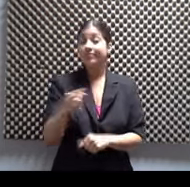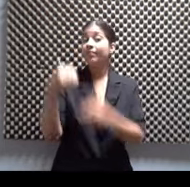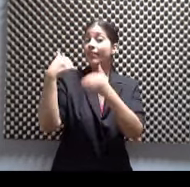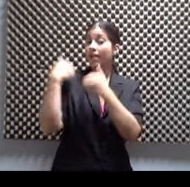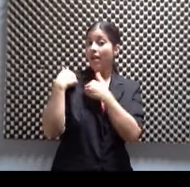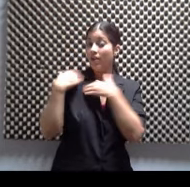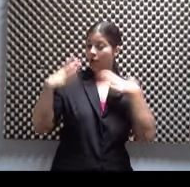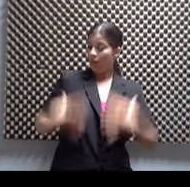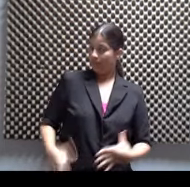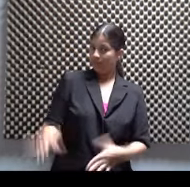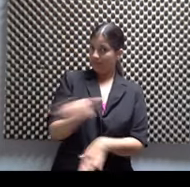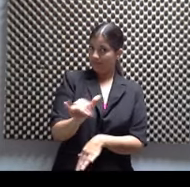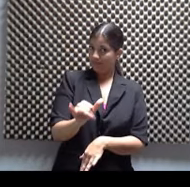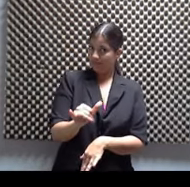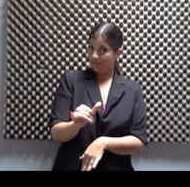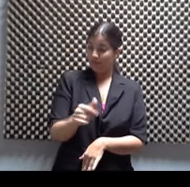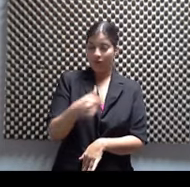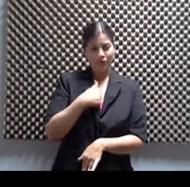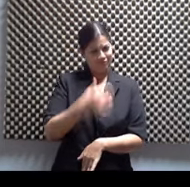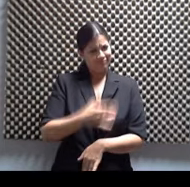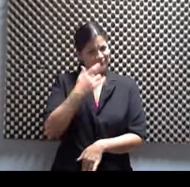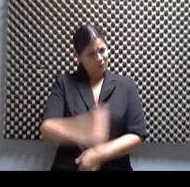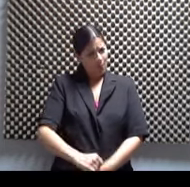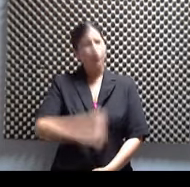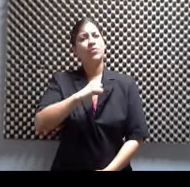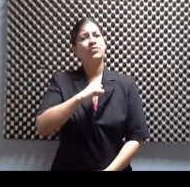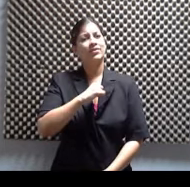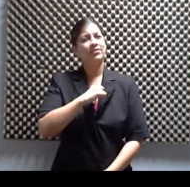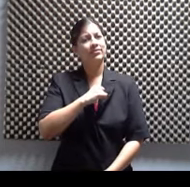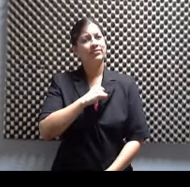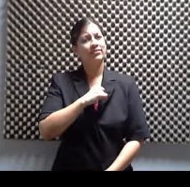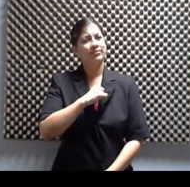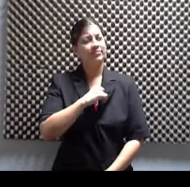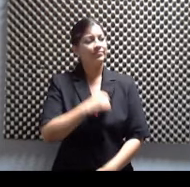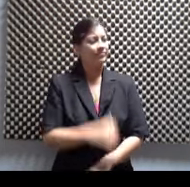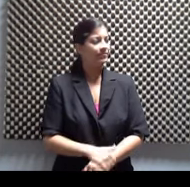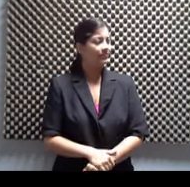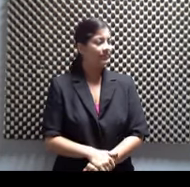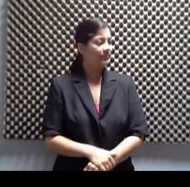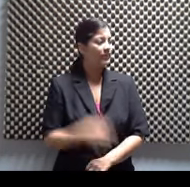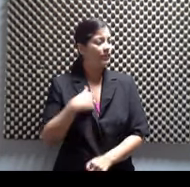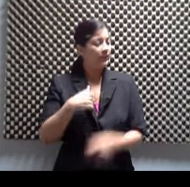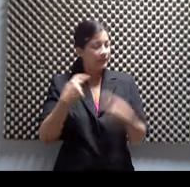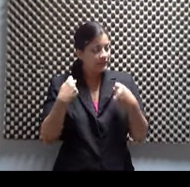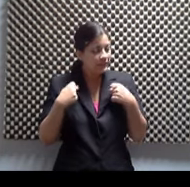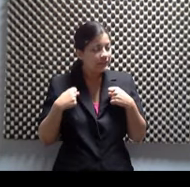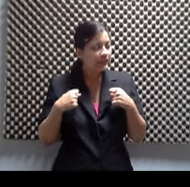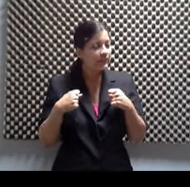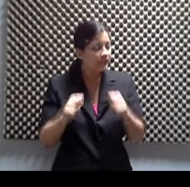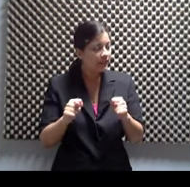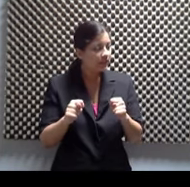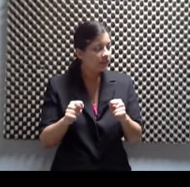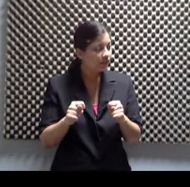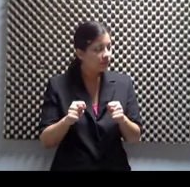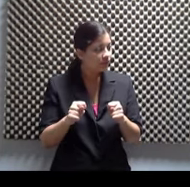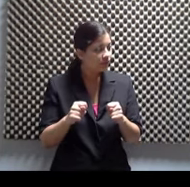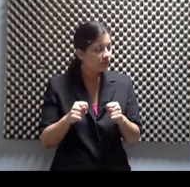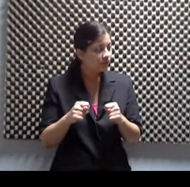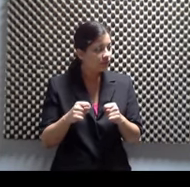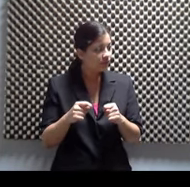me hace sentirme muy orgullosa y estoy tratando de ejercitarme en no, en tratar de